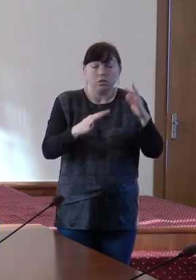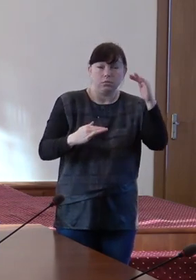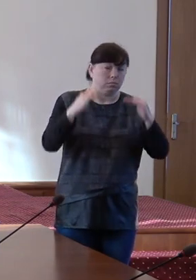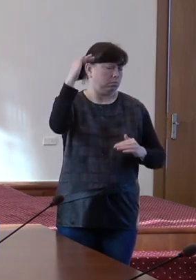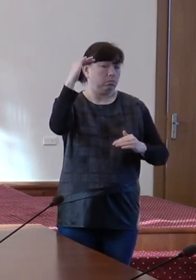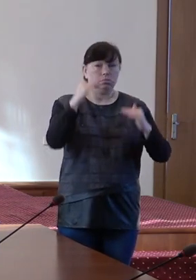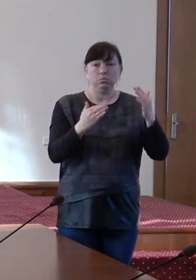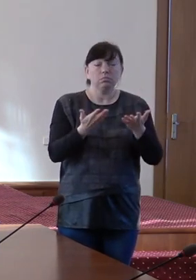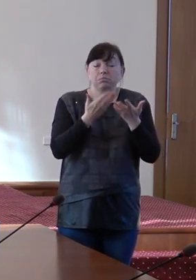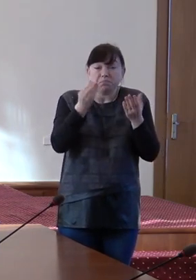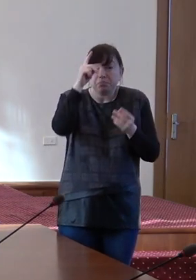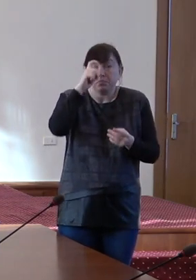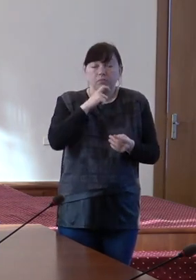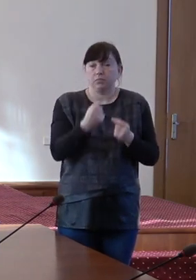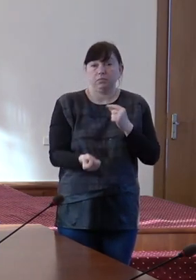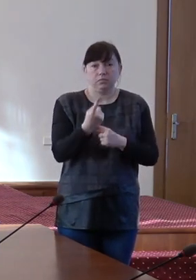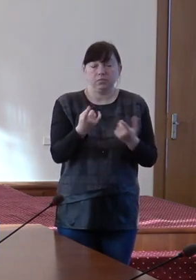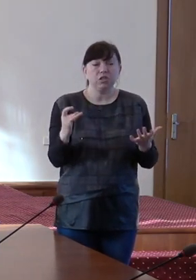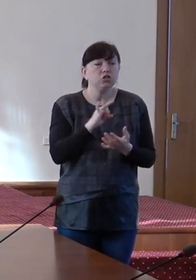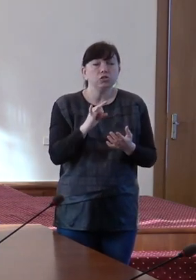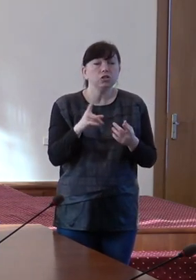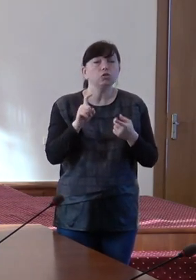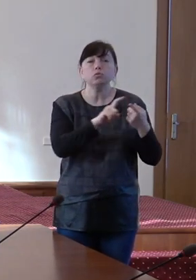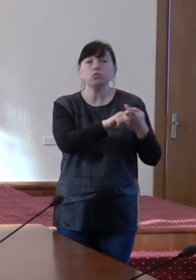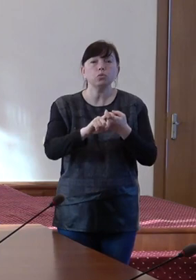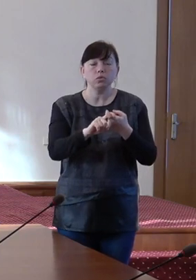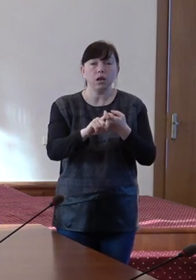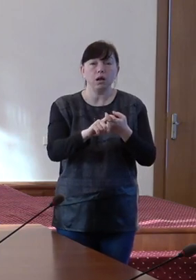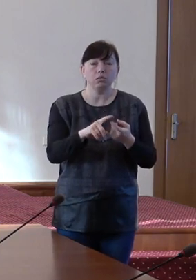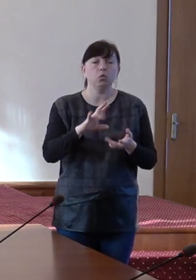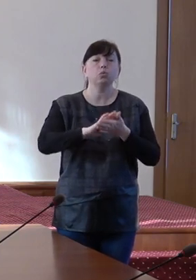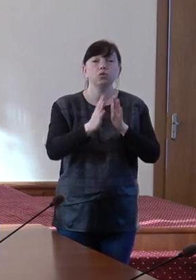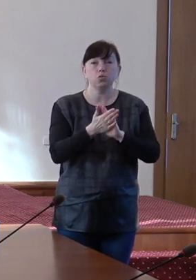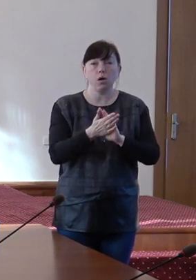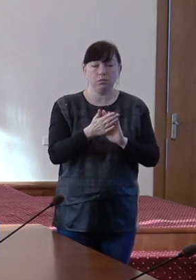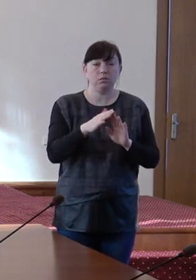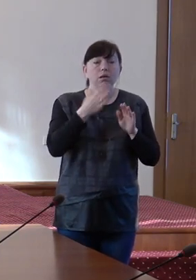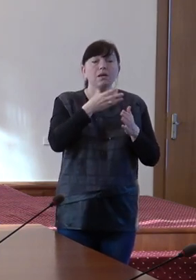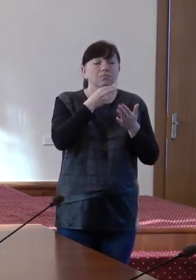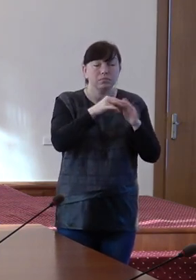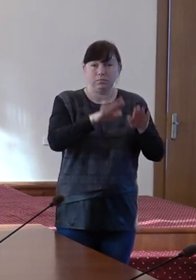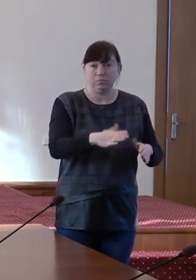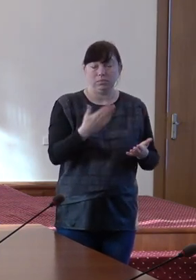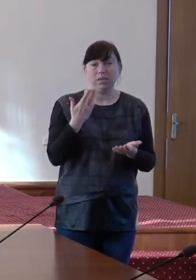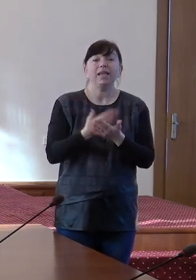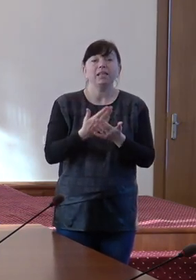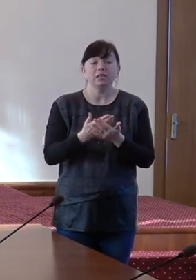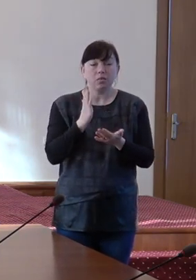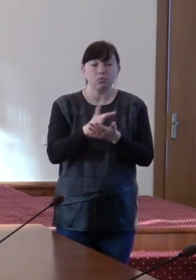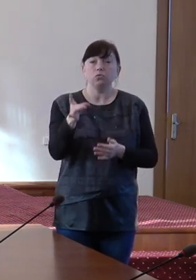teritorială nu are o logică și nu este corelată cu situația din teriat. Spre exemplu avem